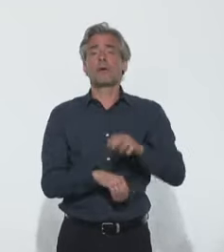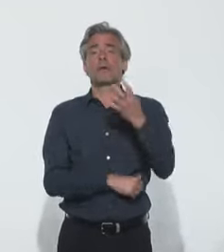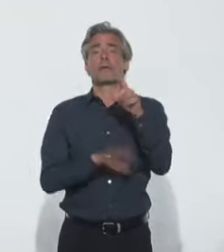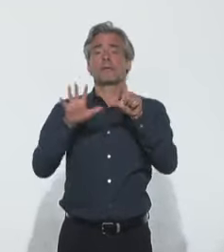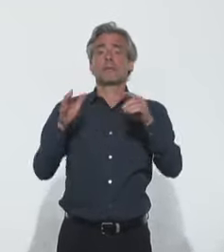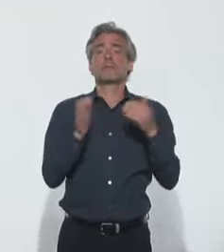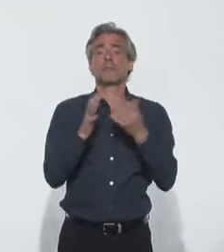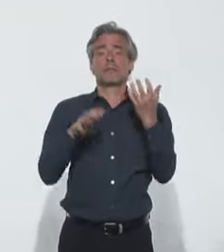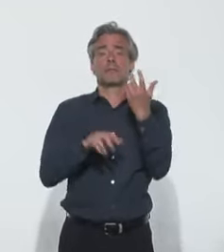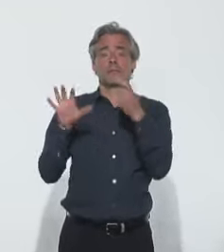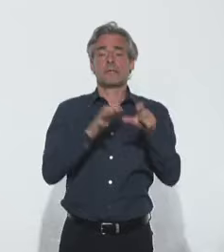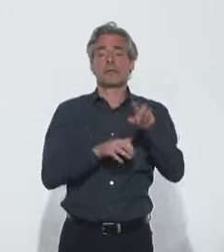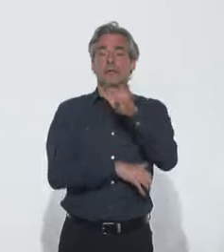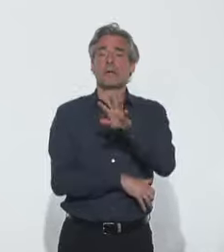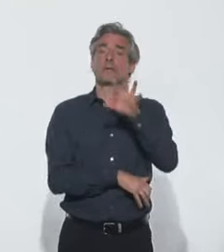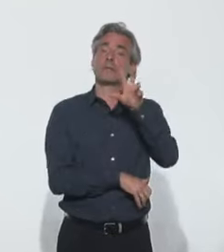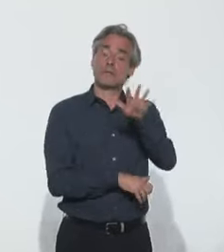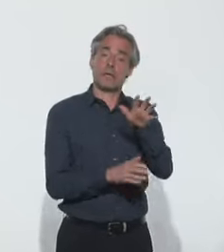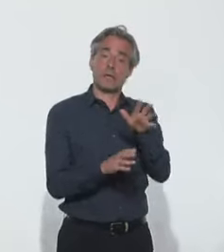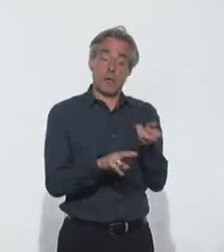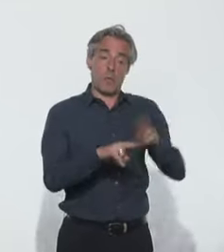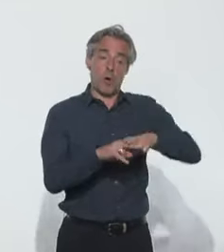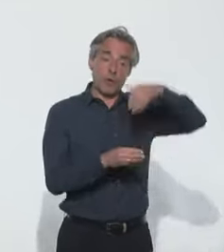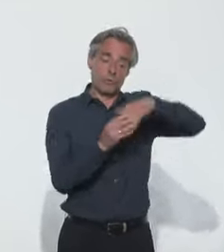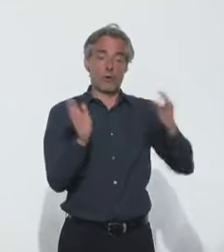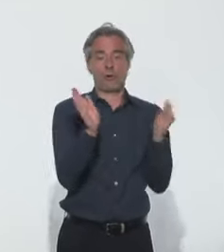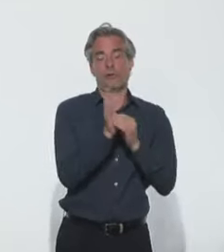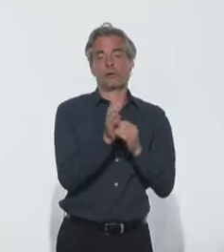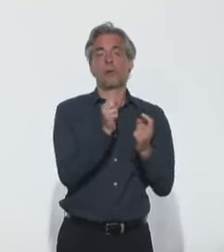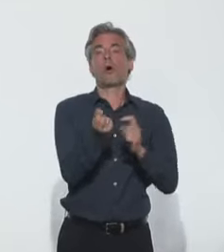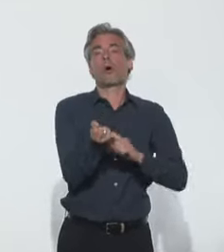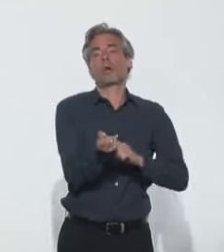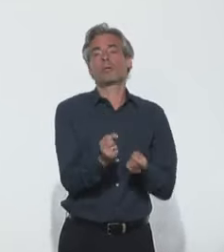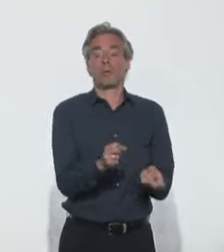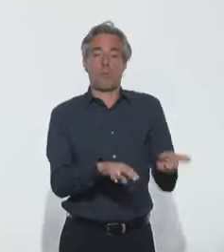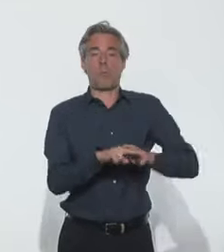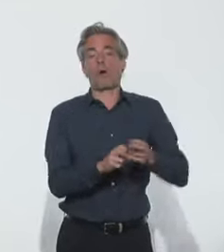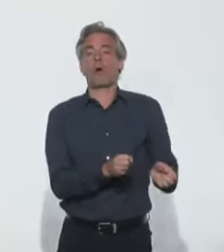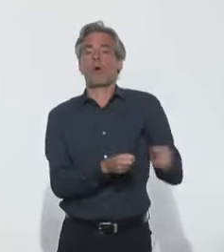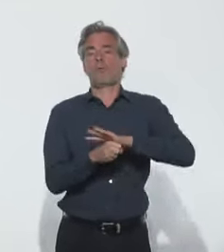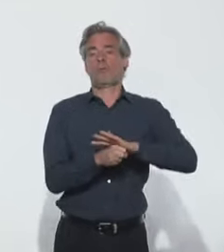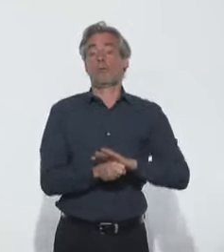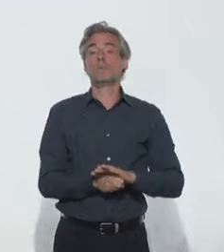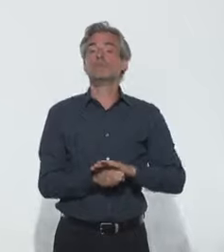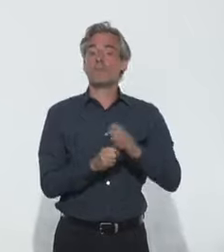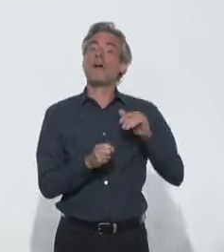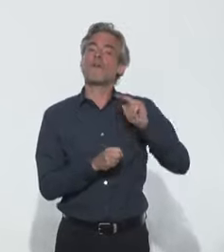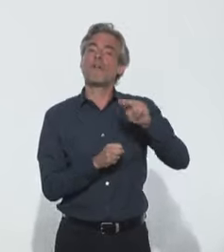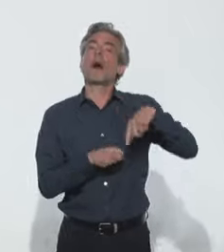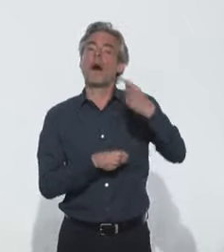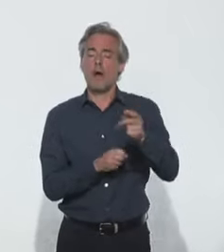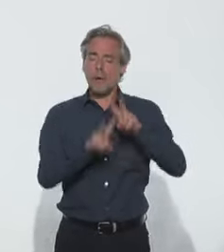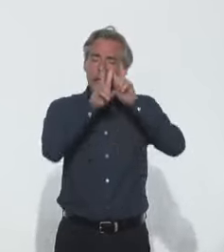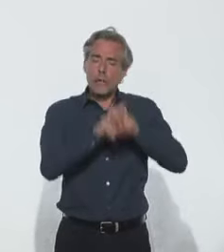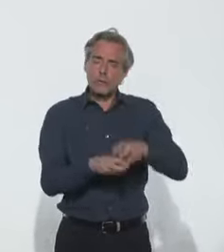décès contiennent la mention d'une infection au Covid-19 dans les causes médicales de décès, qui, vous le savez, vont être étudiées